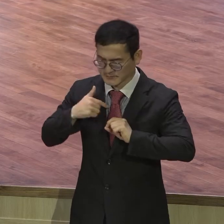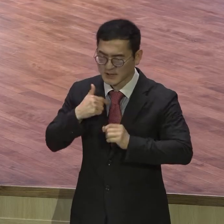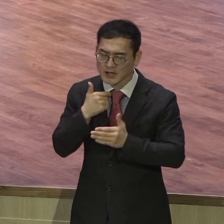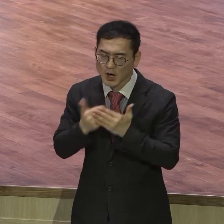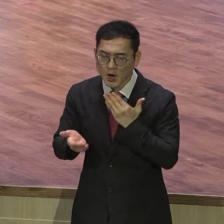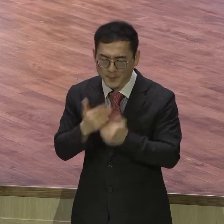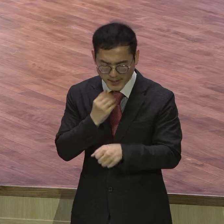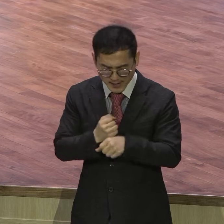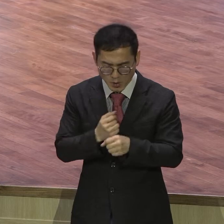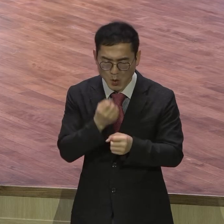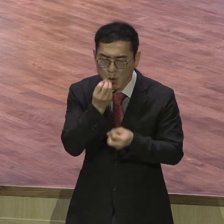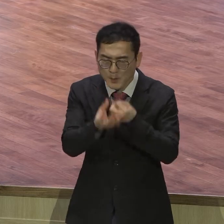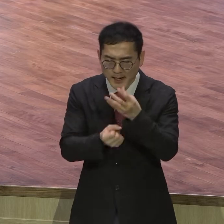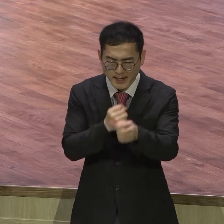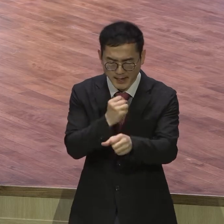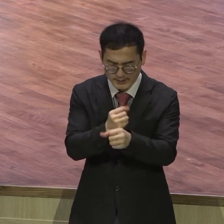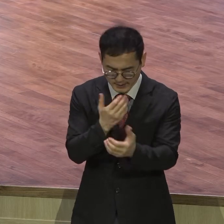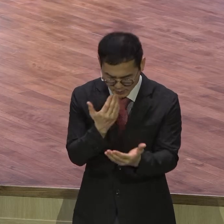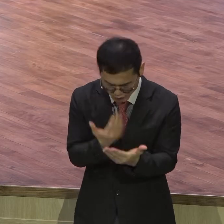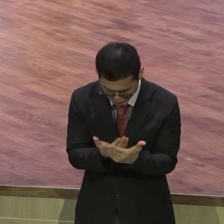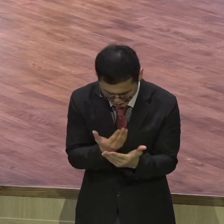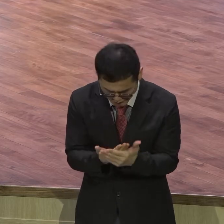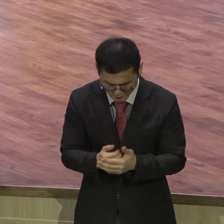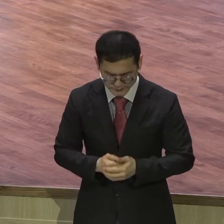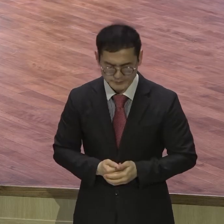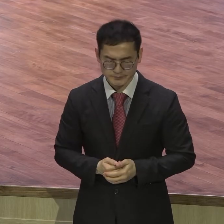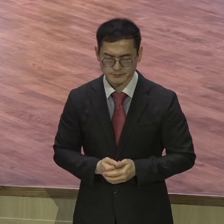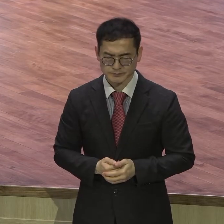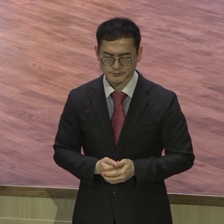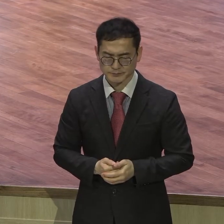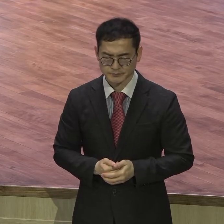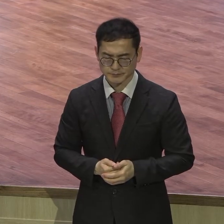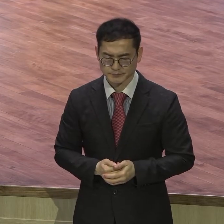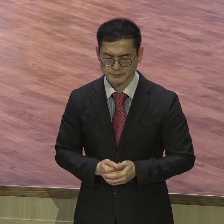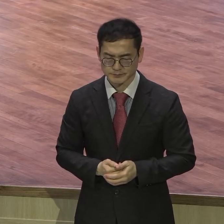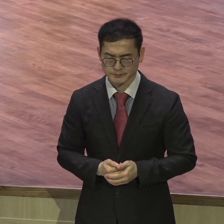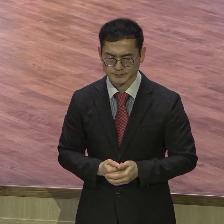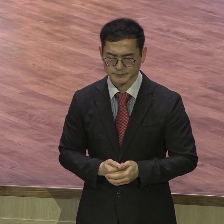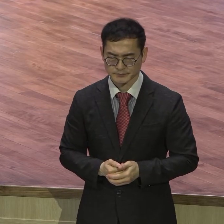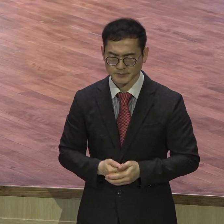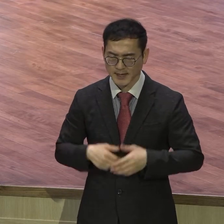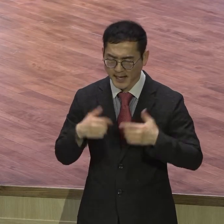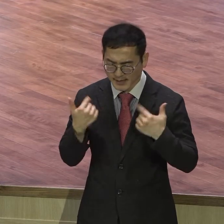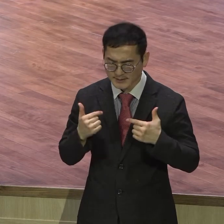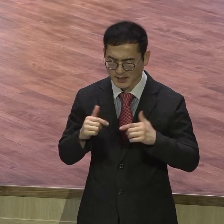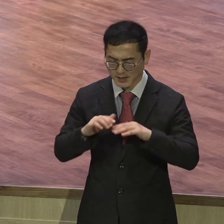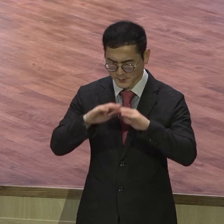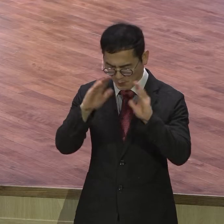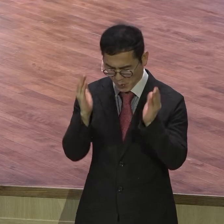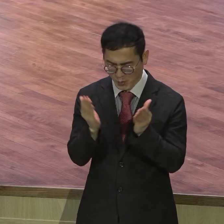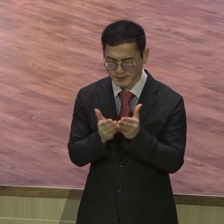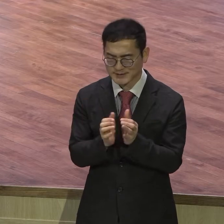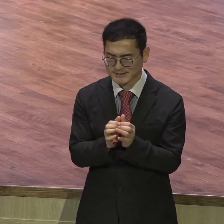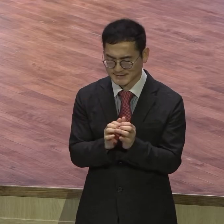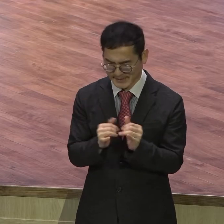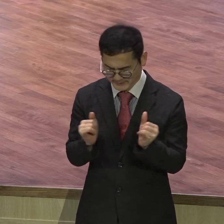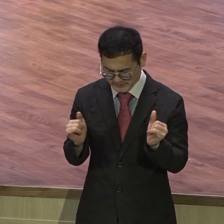신앙 감정이 있게 하야 주옵사사 언제든지 모든 사람들에게 참 길이 되고